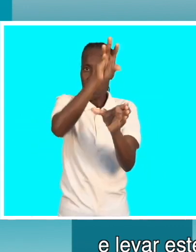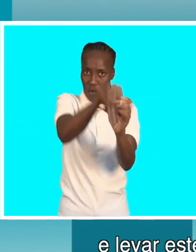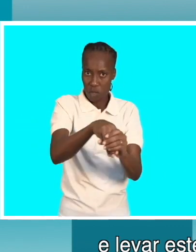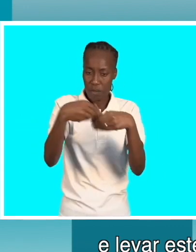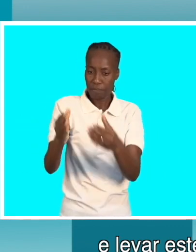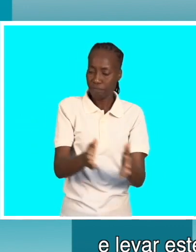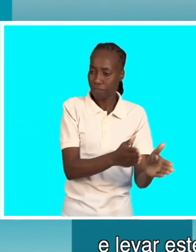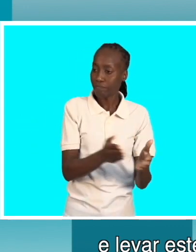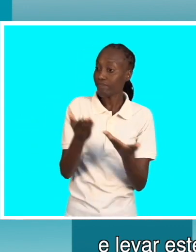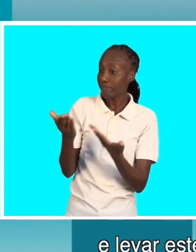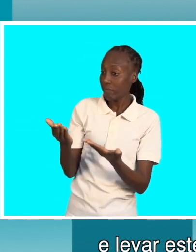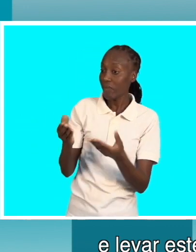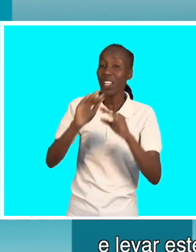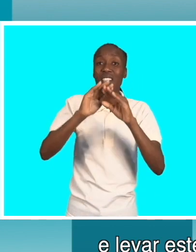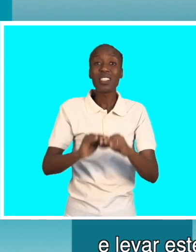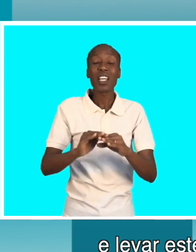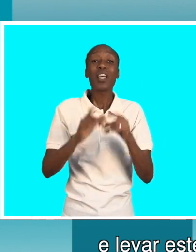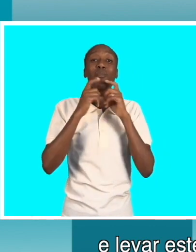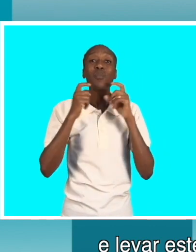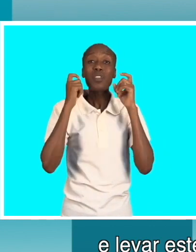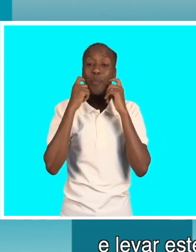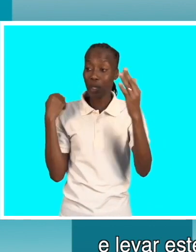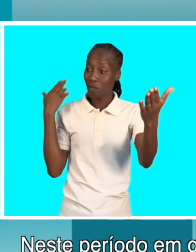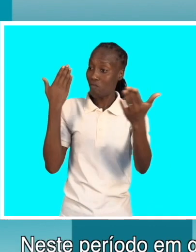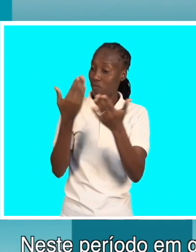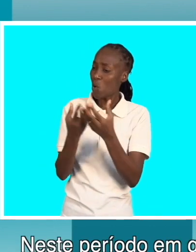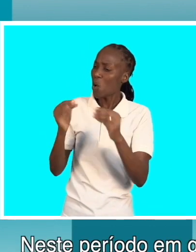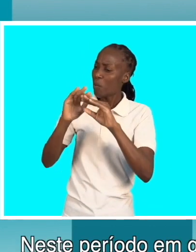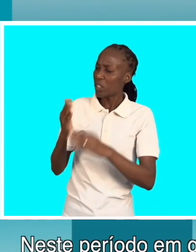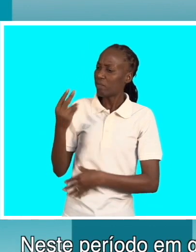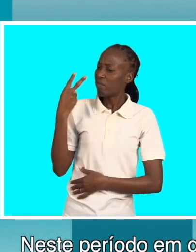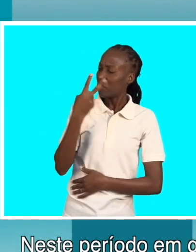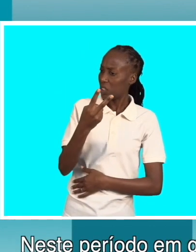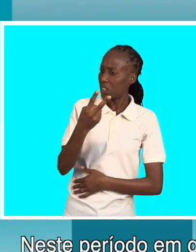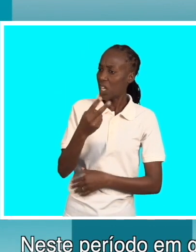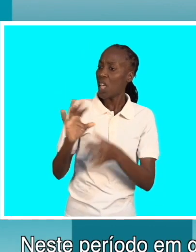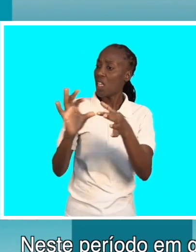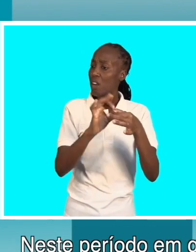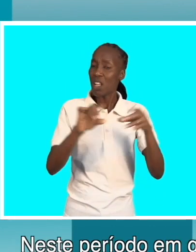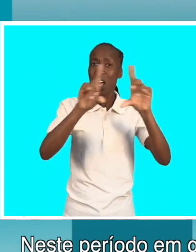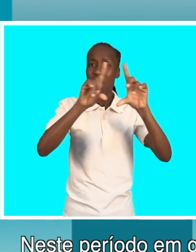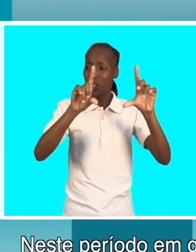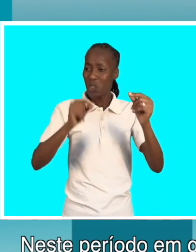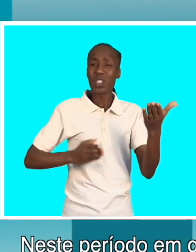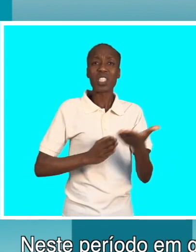deixar isso atrás em todas as áreas E atualmente neste período que está em Moçambique